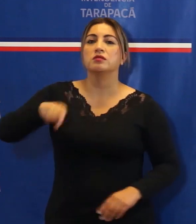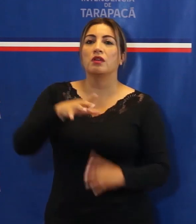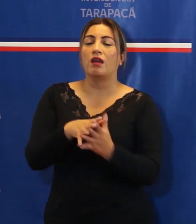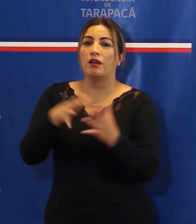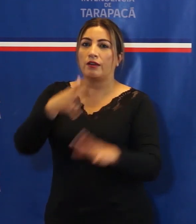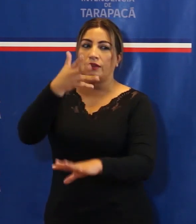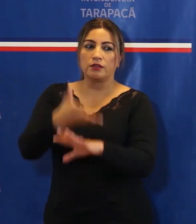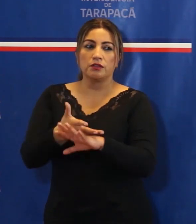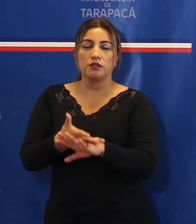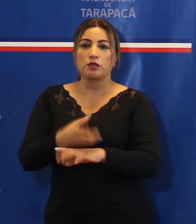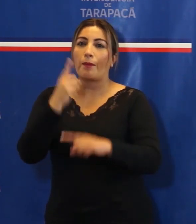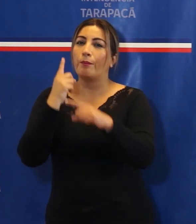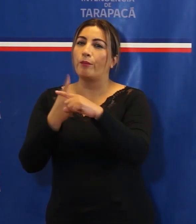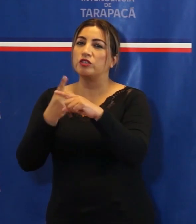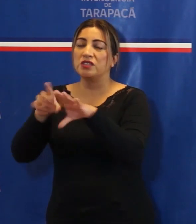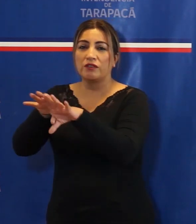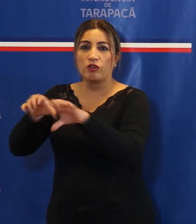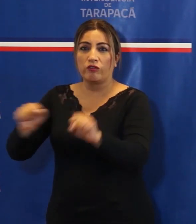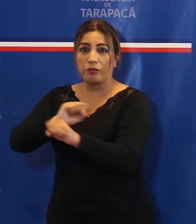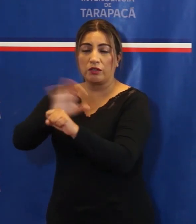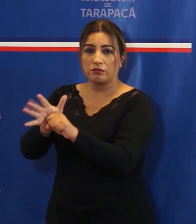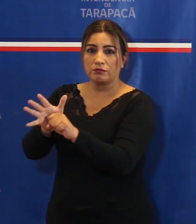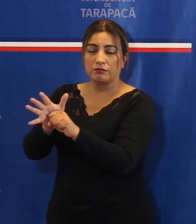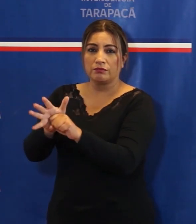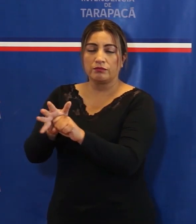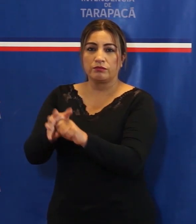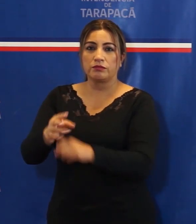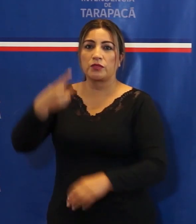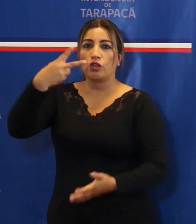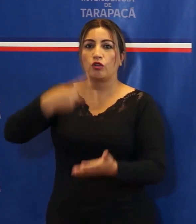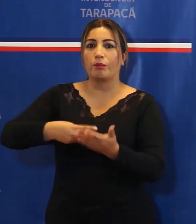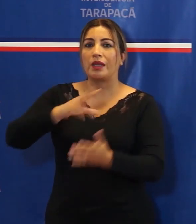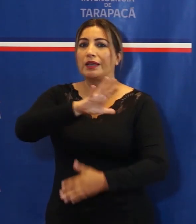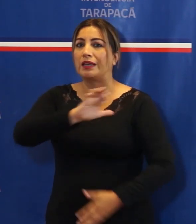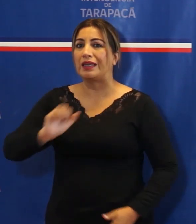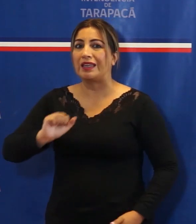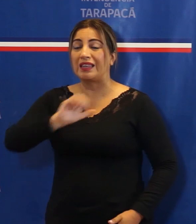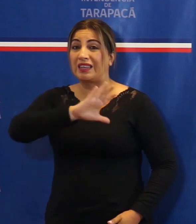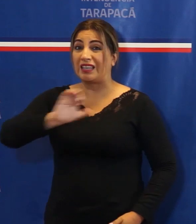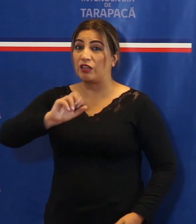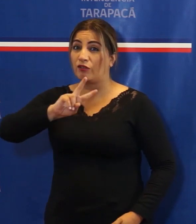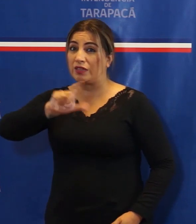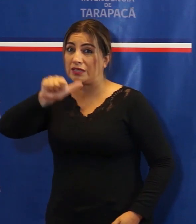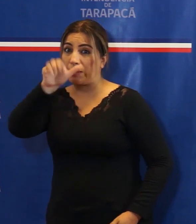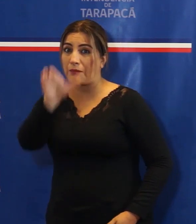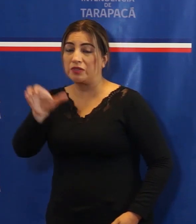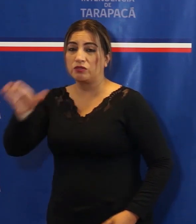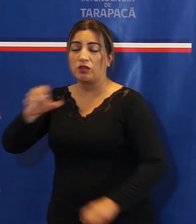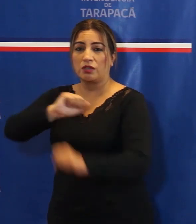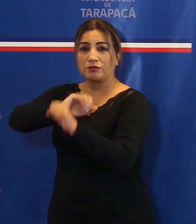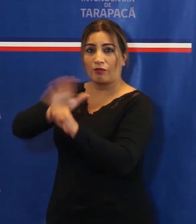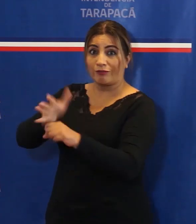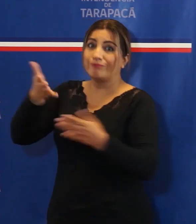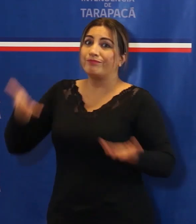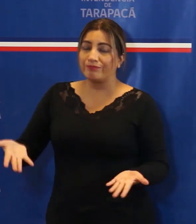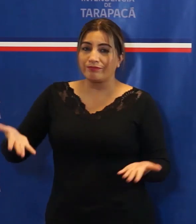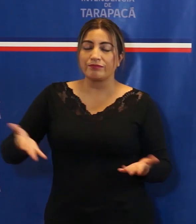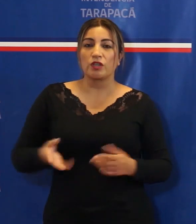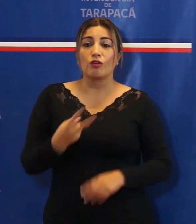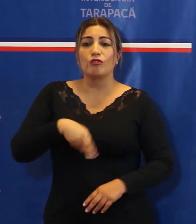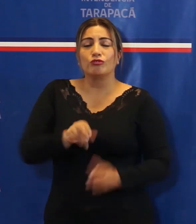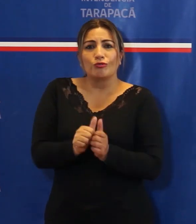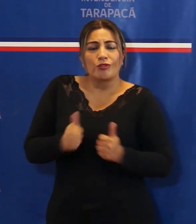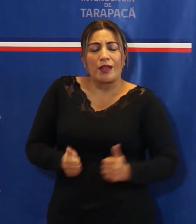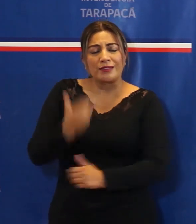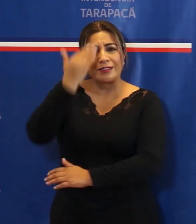una cantidad de positivos a la fecha de 2.526 casos, lo cual obviamente nos tiene